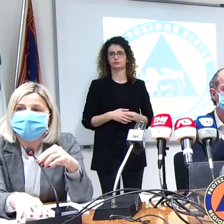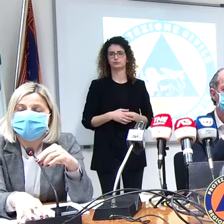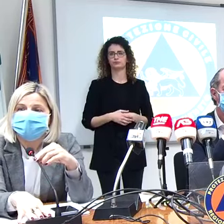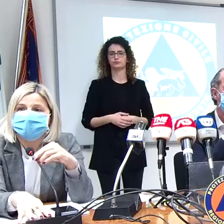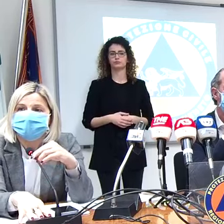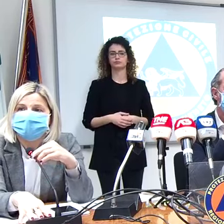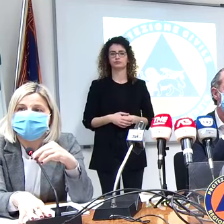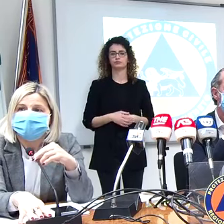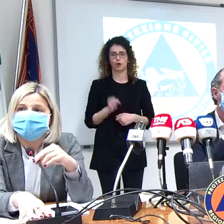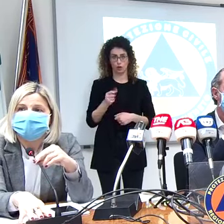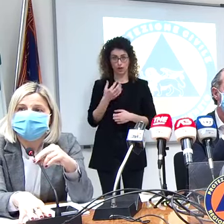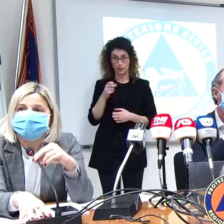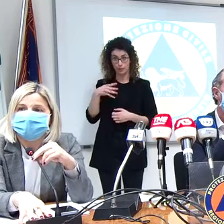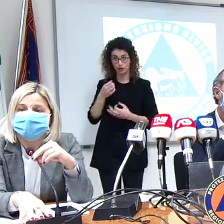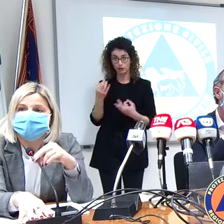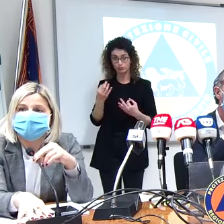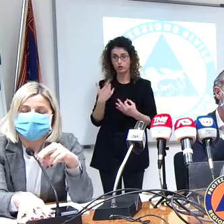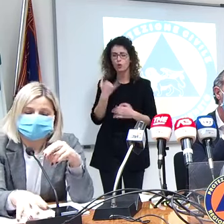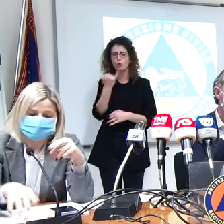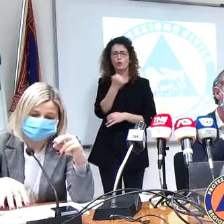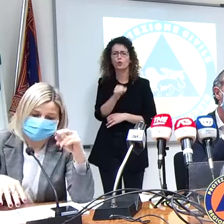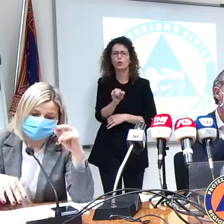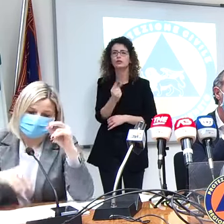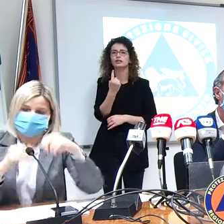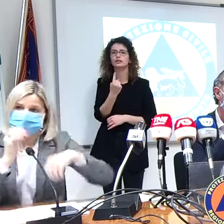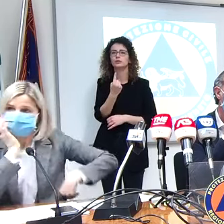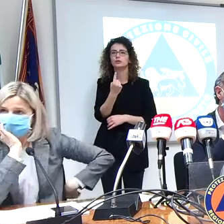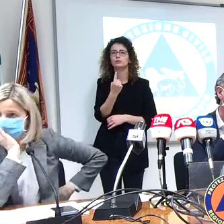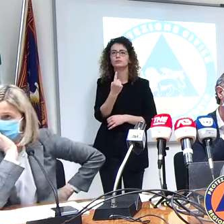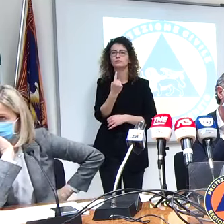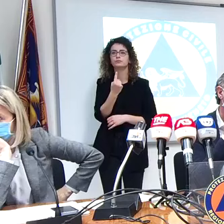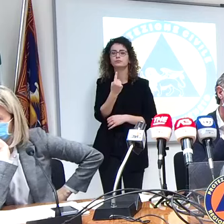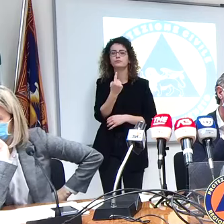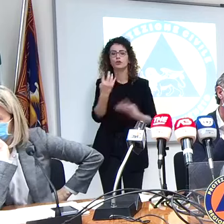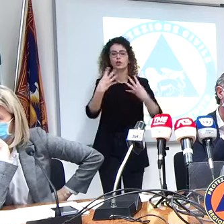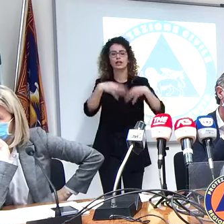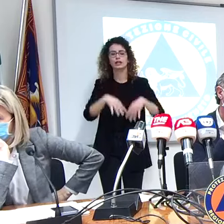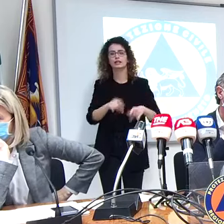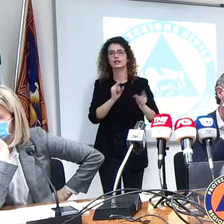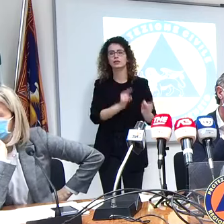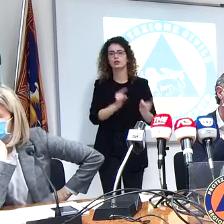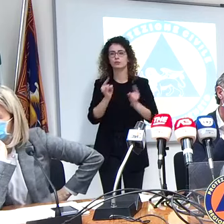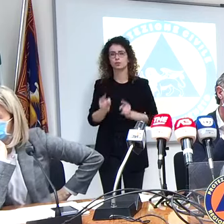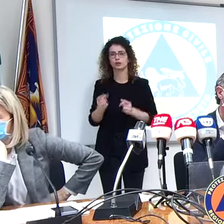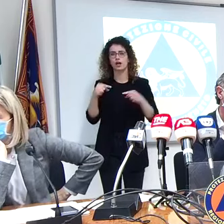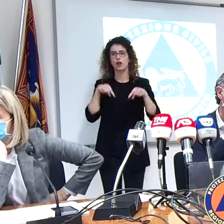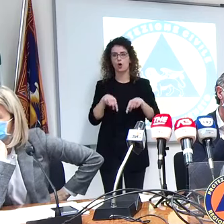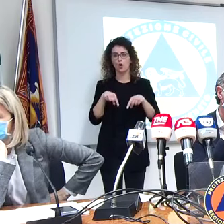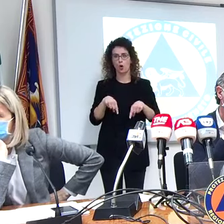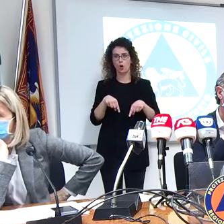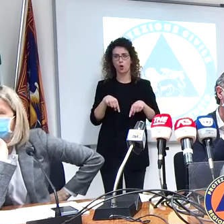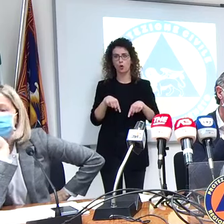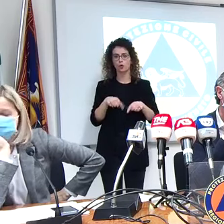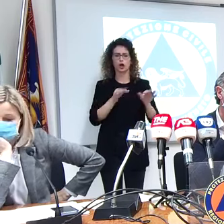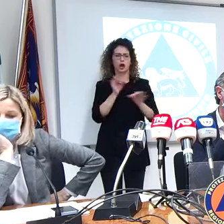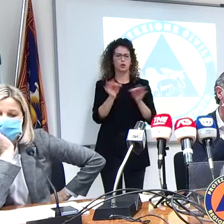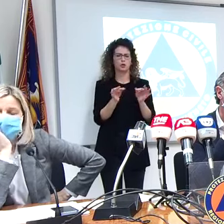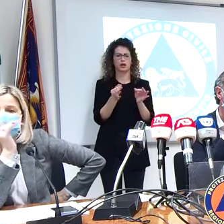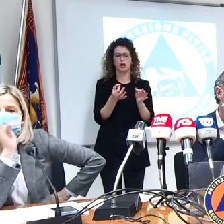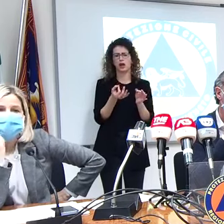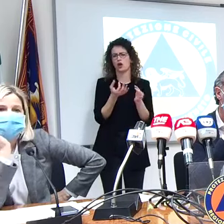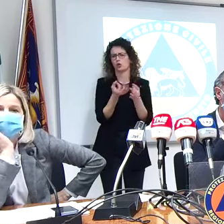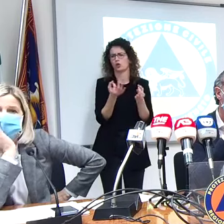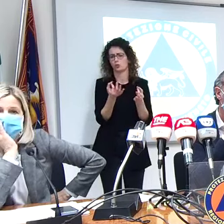Ok, Marco? Sì, solo un'ultima cosa. Sulla organizzazione ospedaliera, attualmente l'attività ordinaria prosegue o è